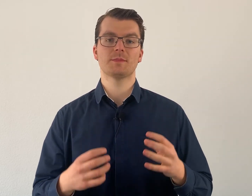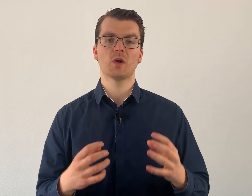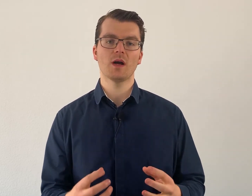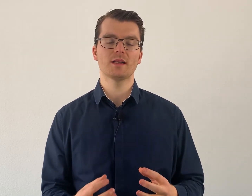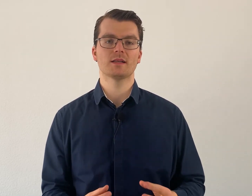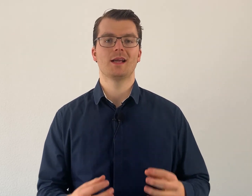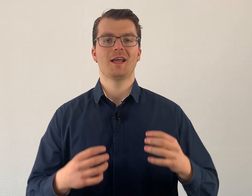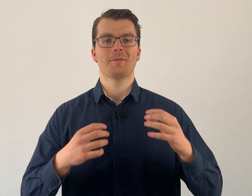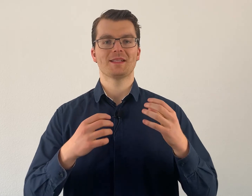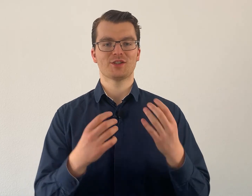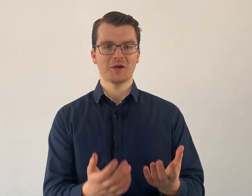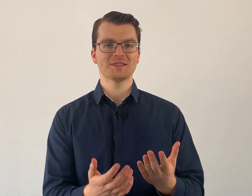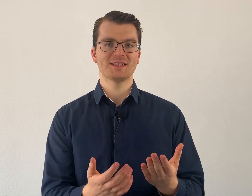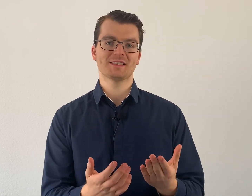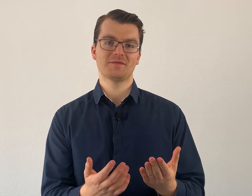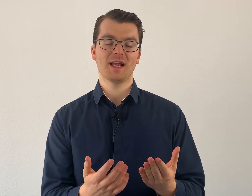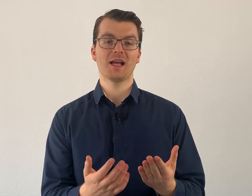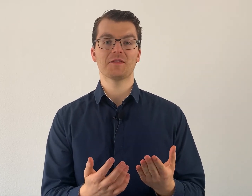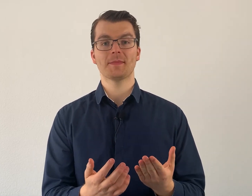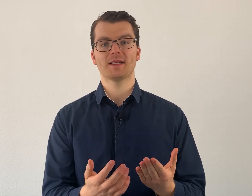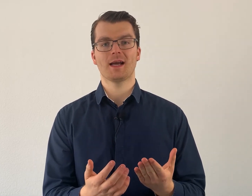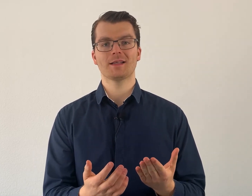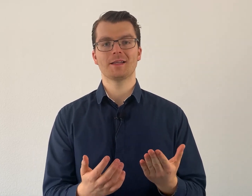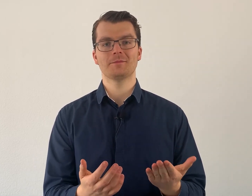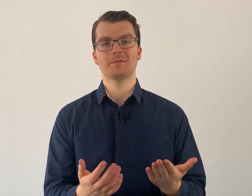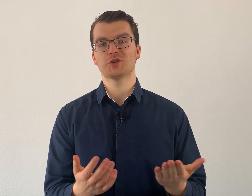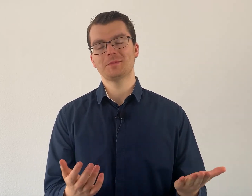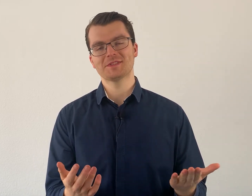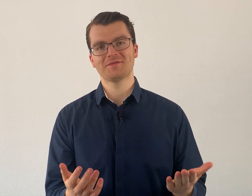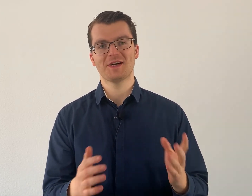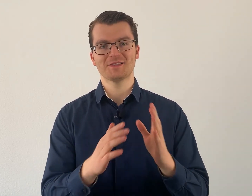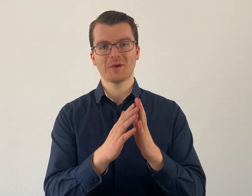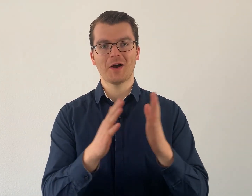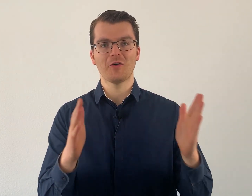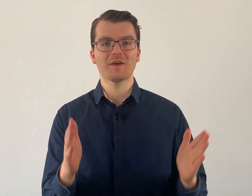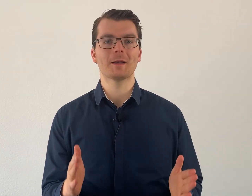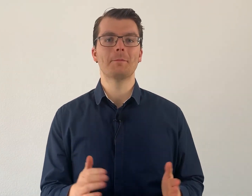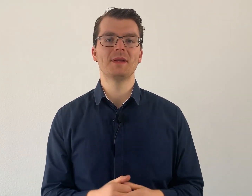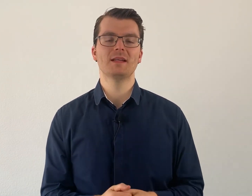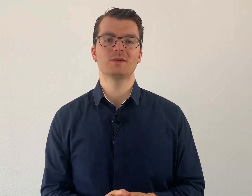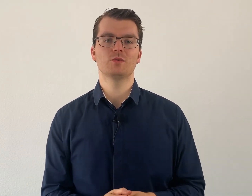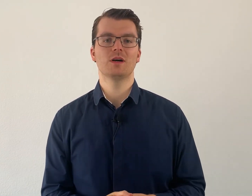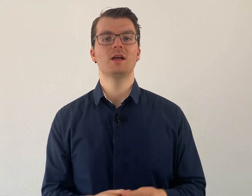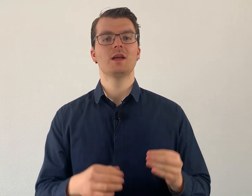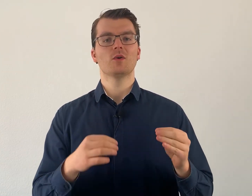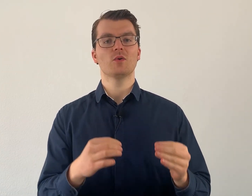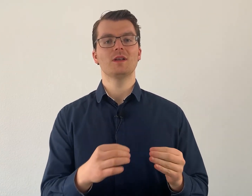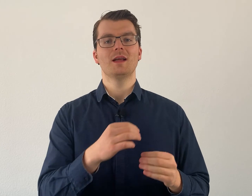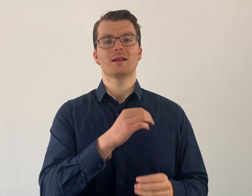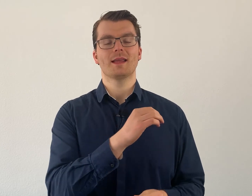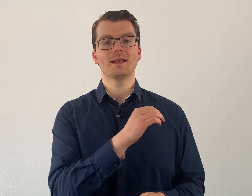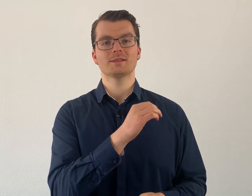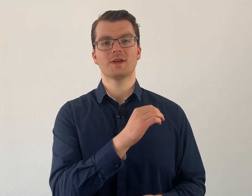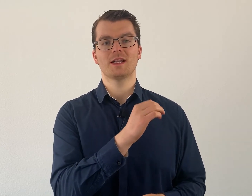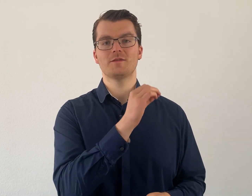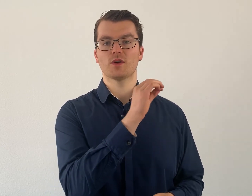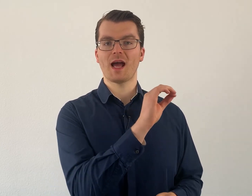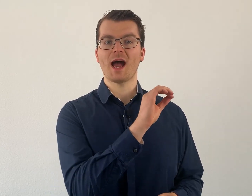bedeutet, man schaut sich das Fingeralphabet an, im schlimmsten Fall sogar auf einem Bild nur, und geht das wirklich von A